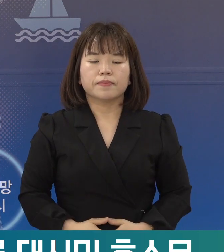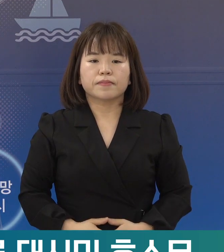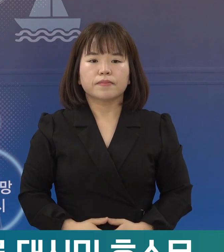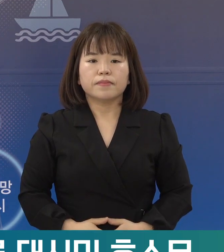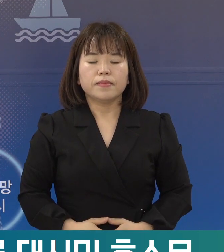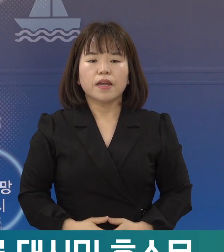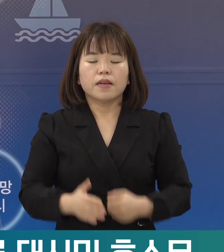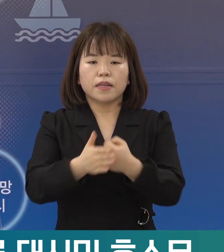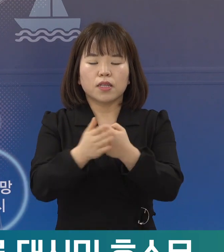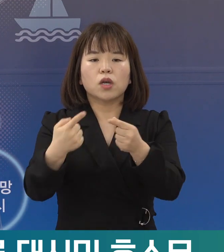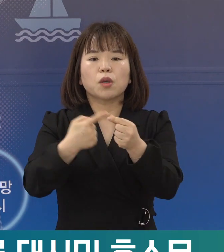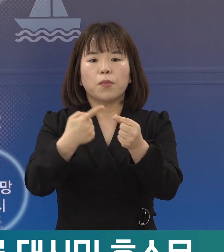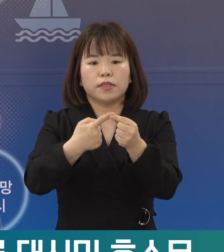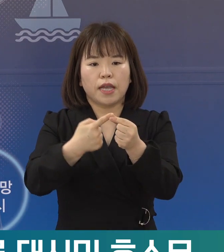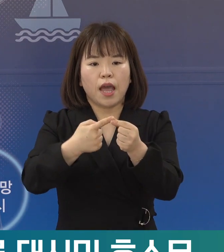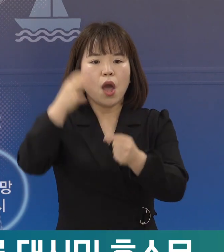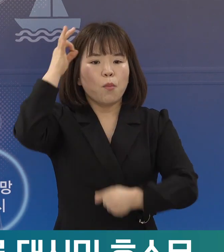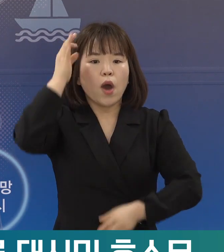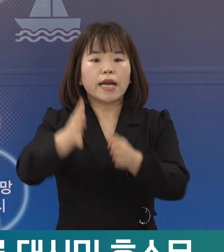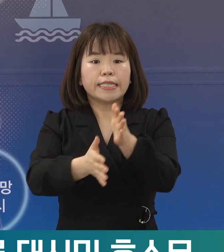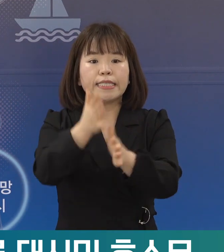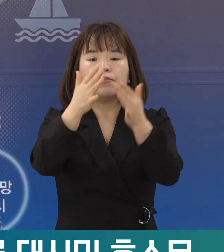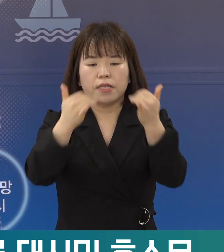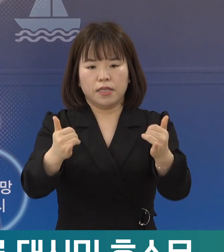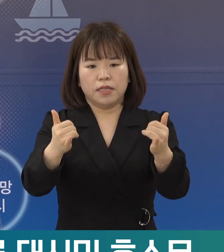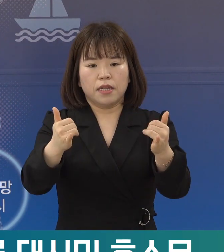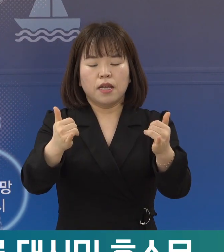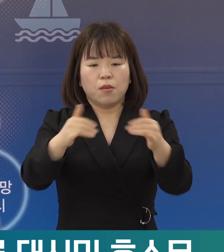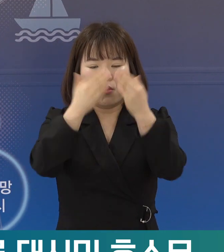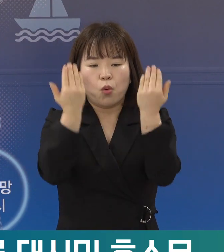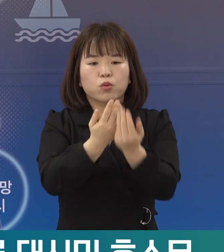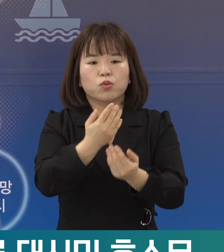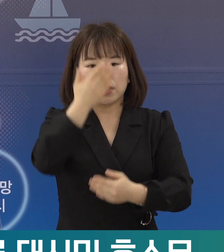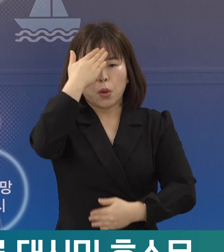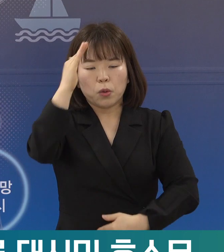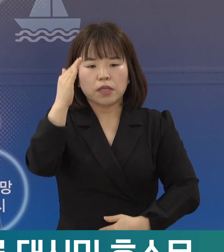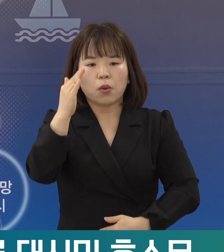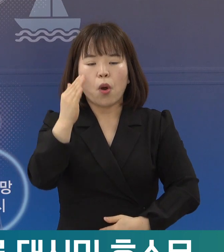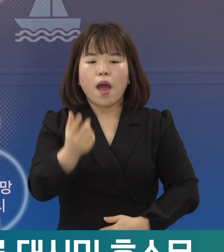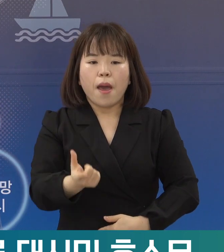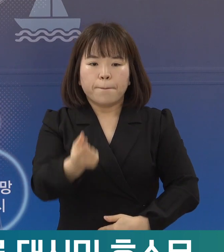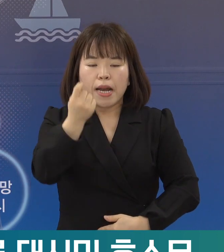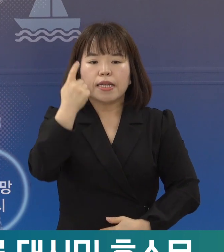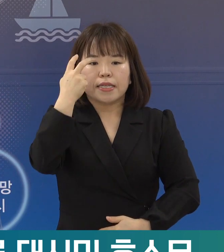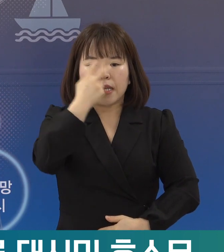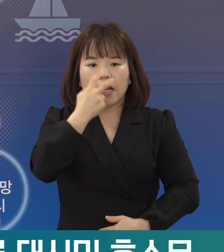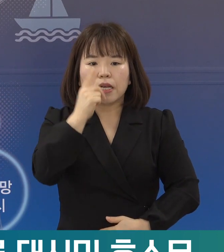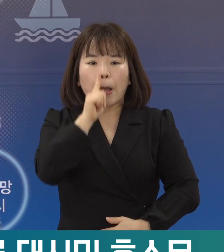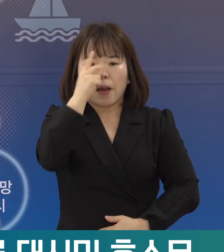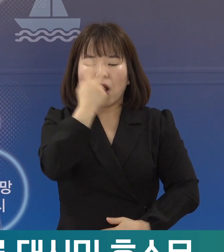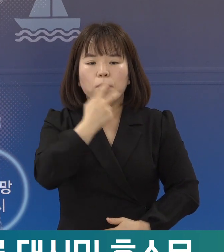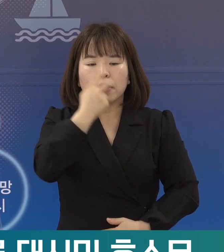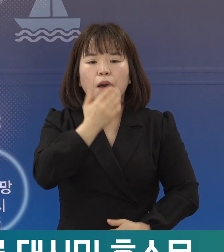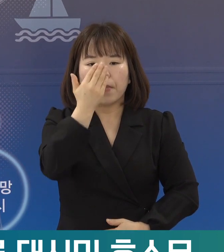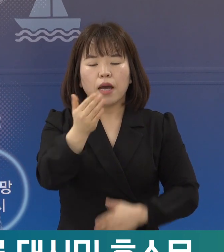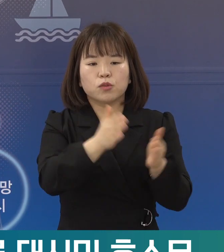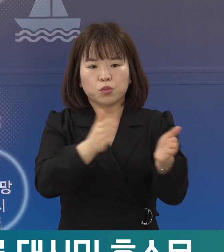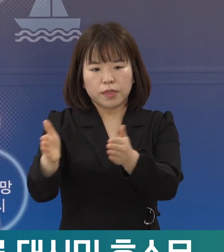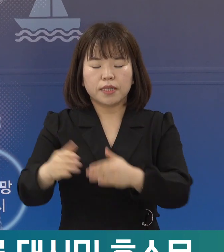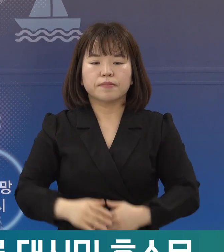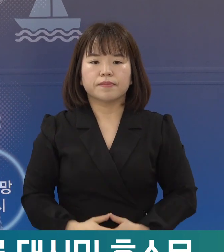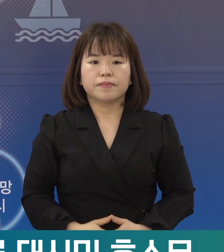이를 위해 첫째, 포항 시민이라면 누구나 무료로 신속 항원검사를 받을 수 있도록 준비하겠습니다.